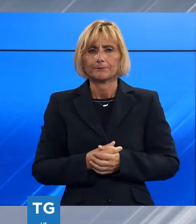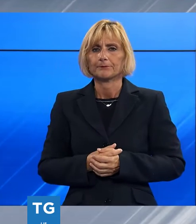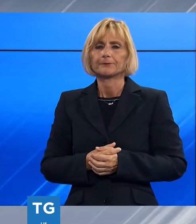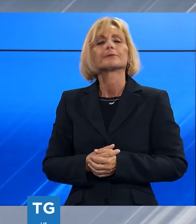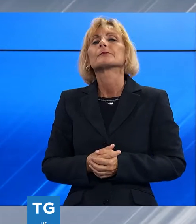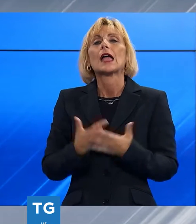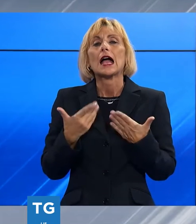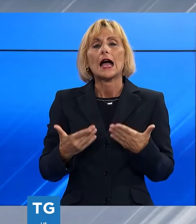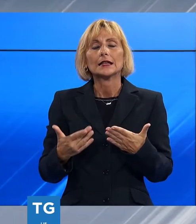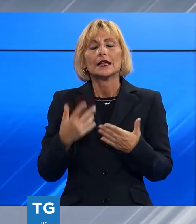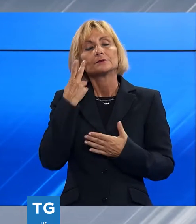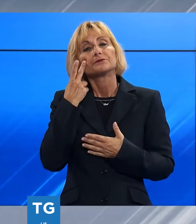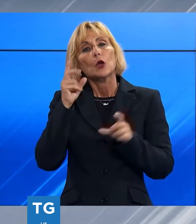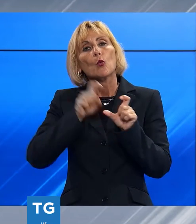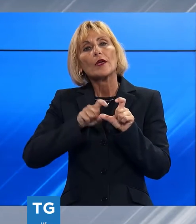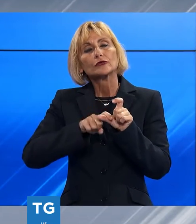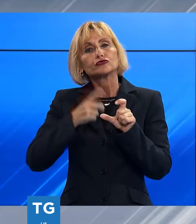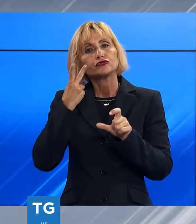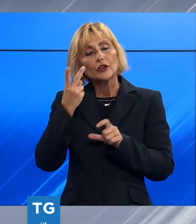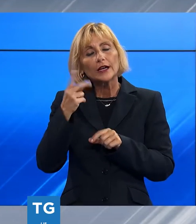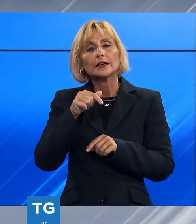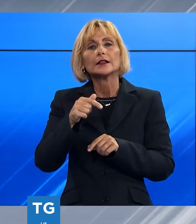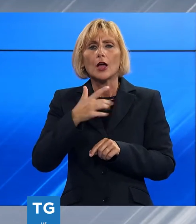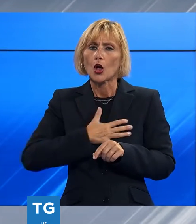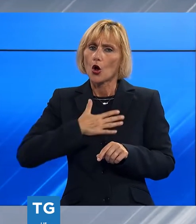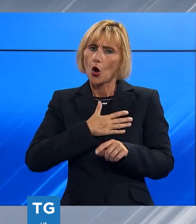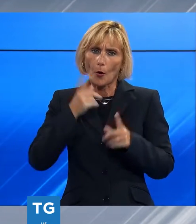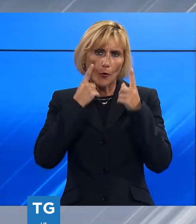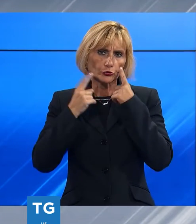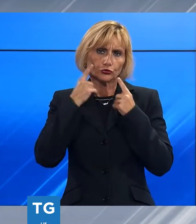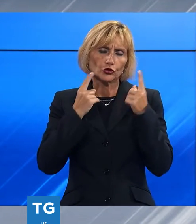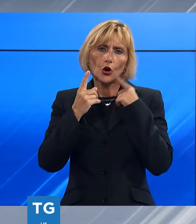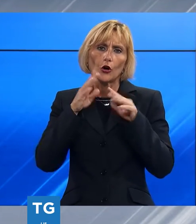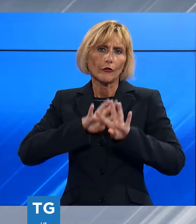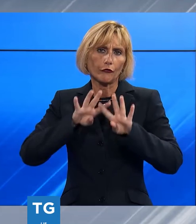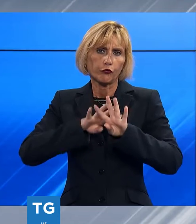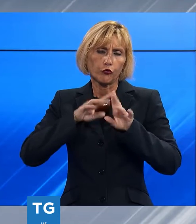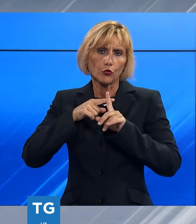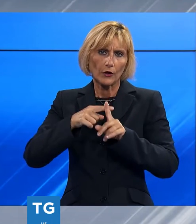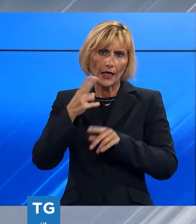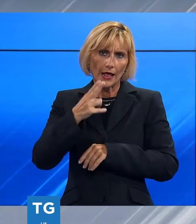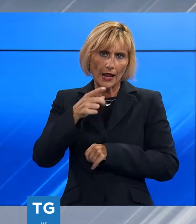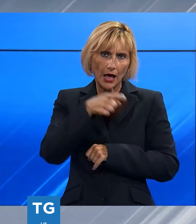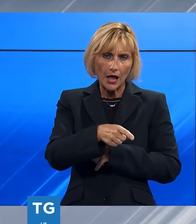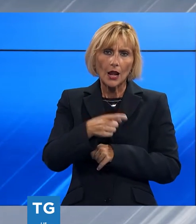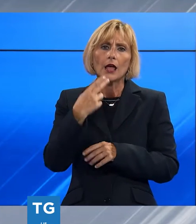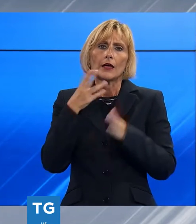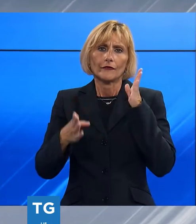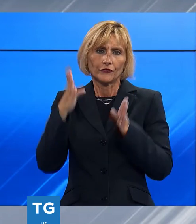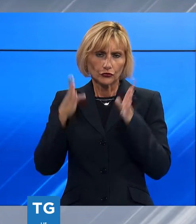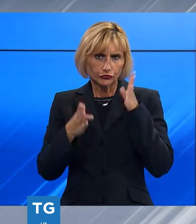stostiamo adesso a Querceta perché c'è stata grande commozione per la cerimonia funebre per l'agente di Polizia Municipale